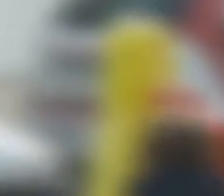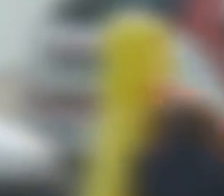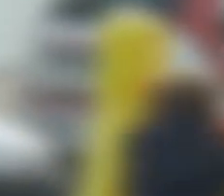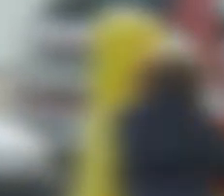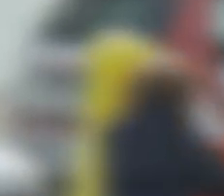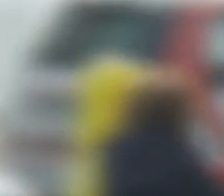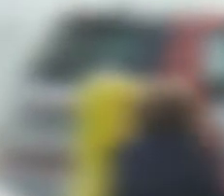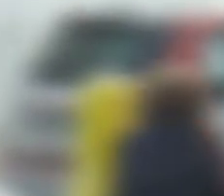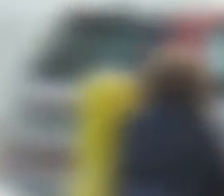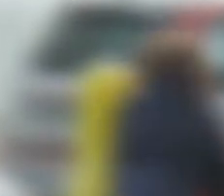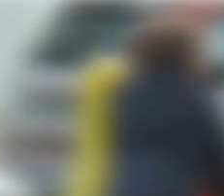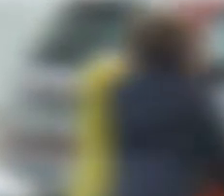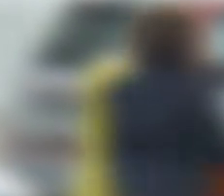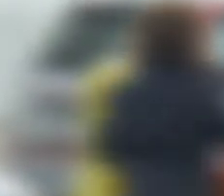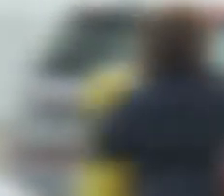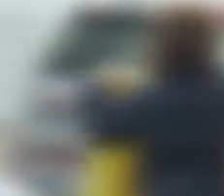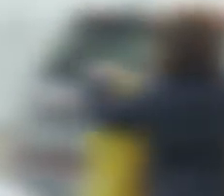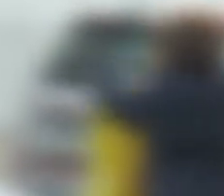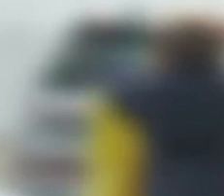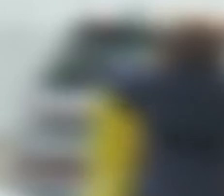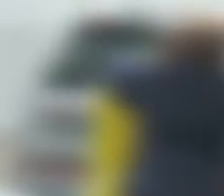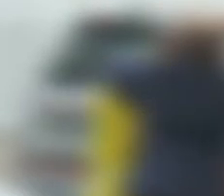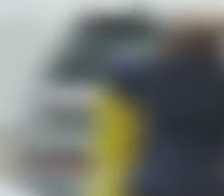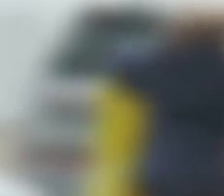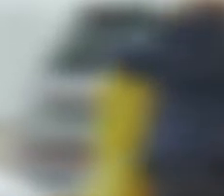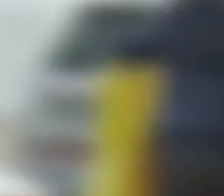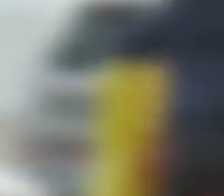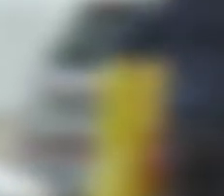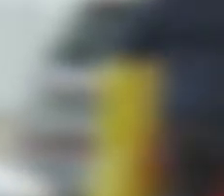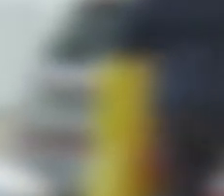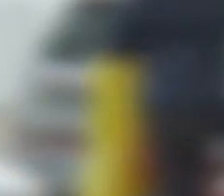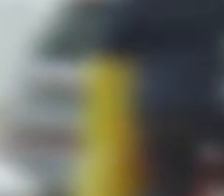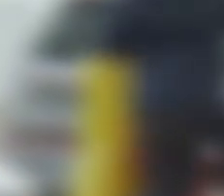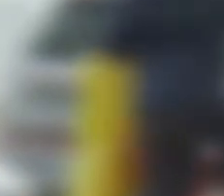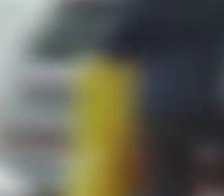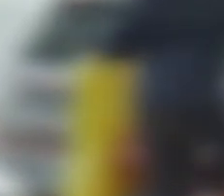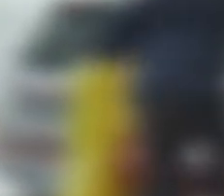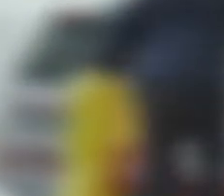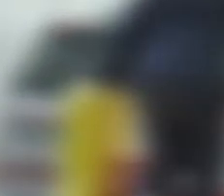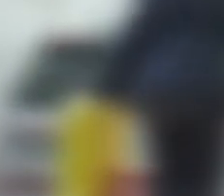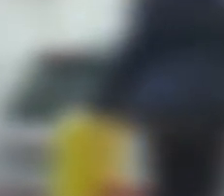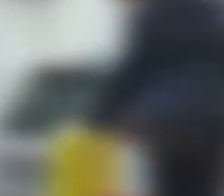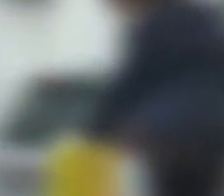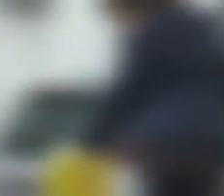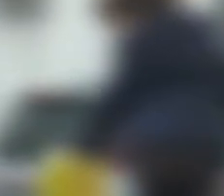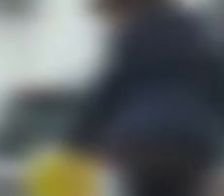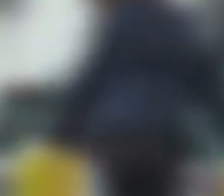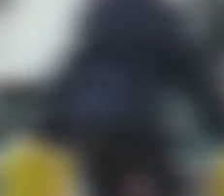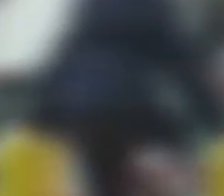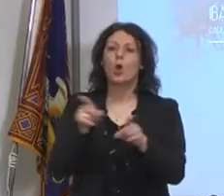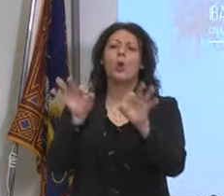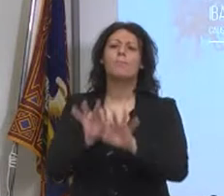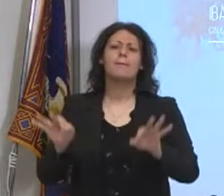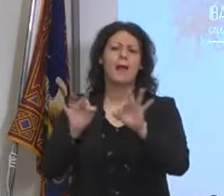2 quindi che coinvolgerà sia nidi che asidi dagli 0 ai 6 anni. Questo almeno l'obiettivo della regione dopo aver incontrato tutti gli attori del